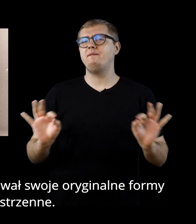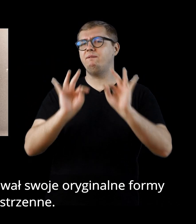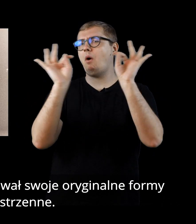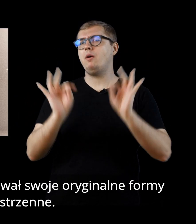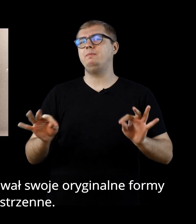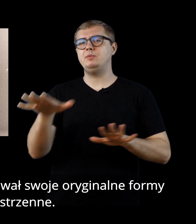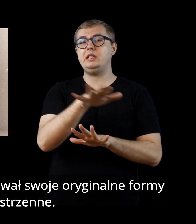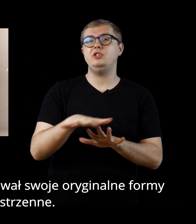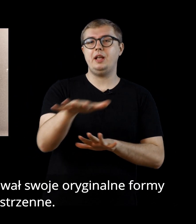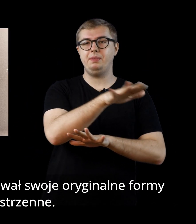formy przestrzenne.